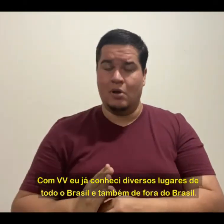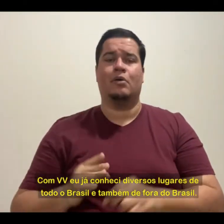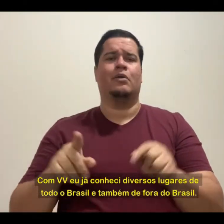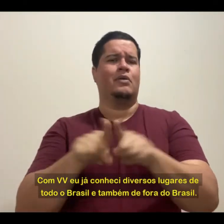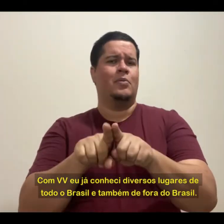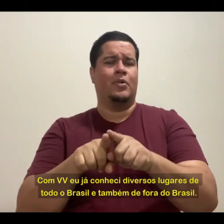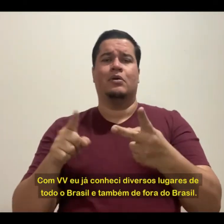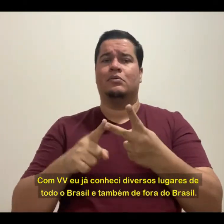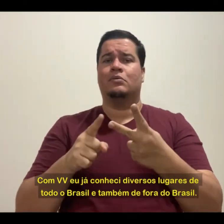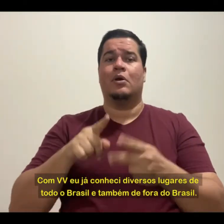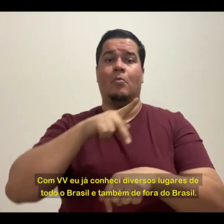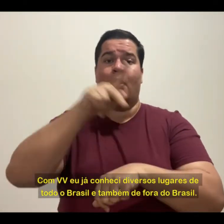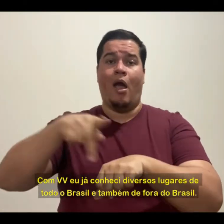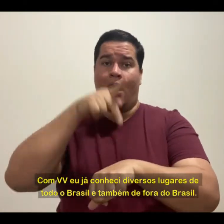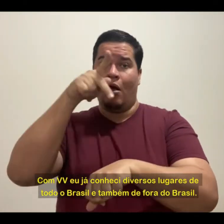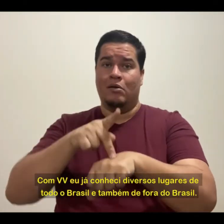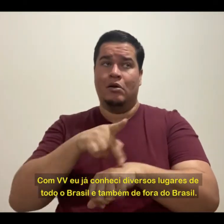Brasil e também de fora do Brasil.